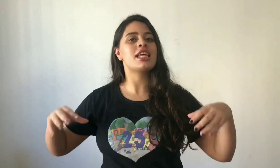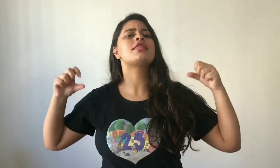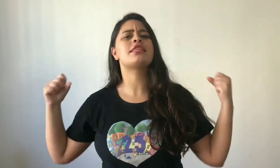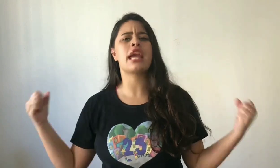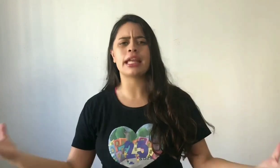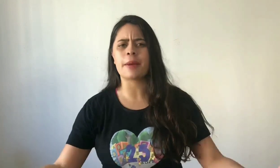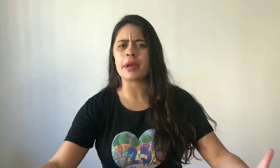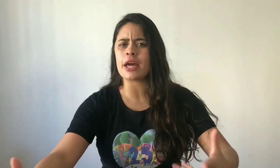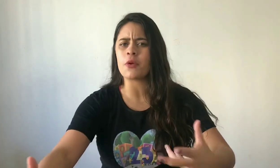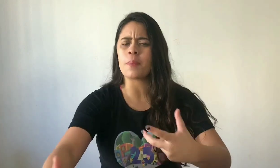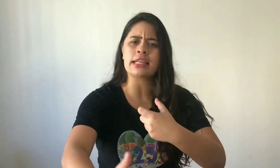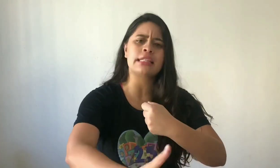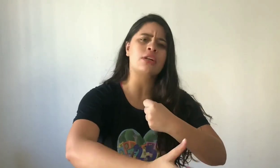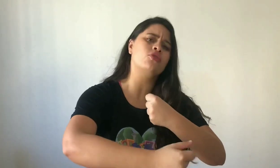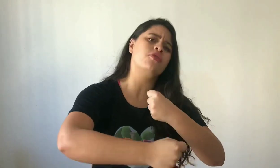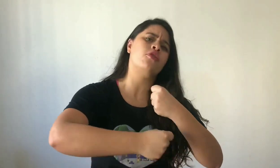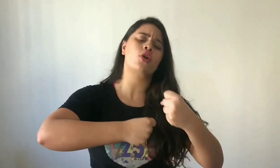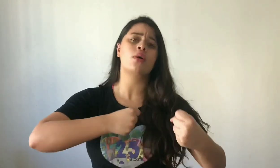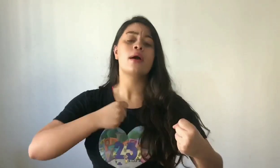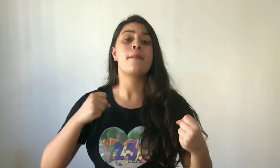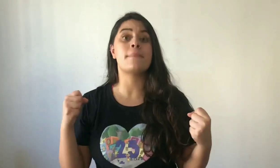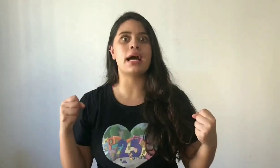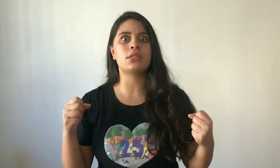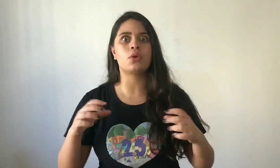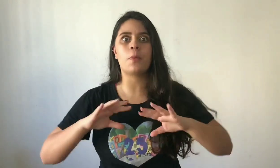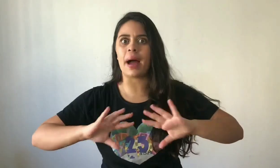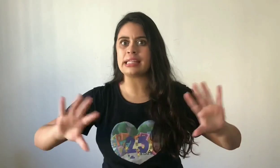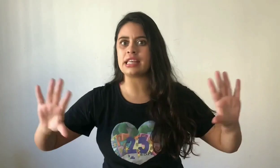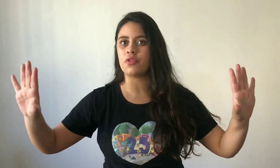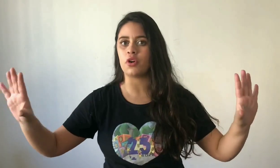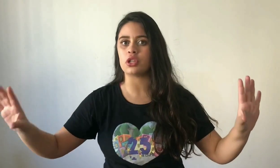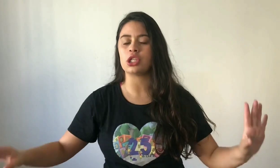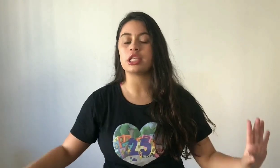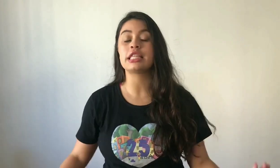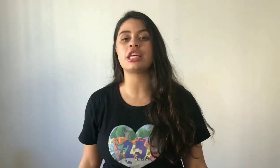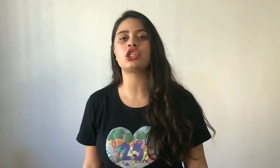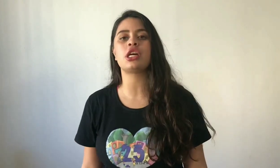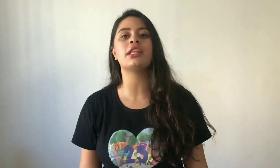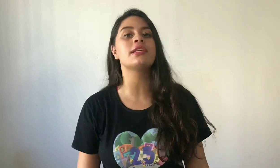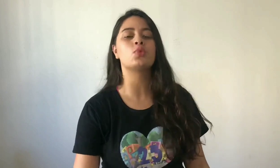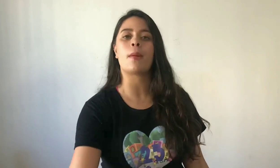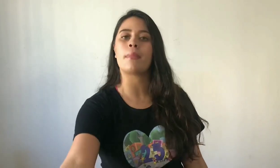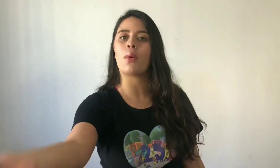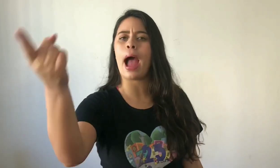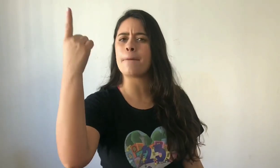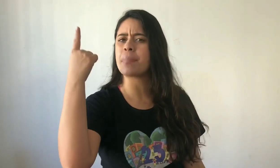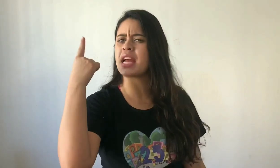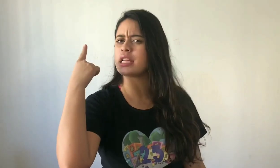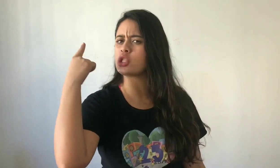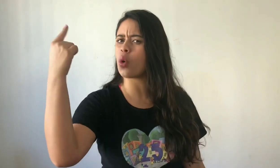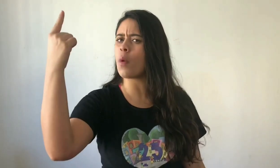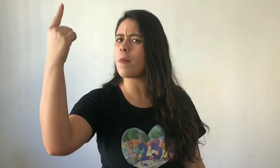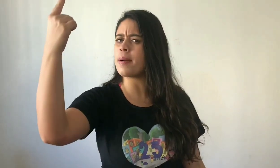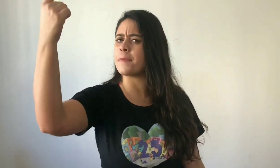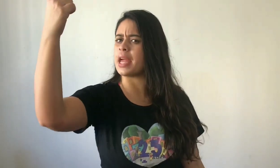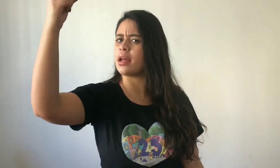tenta pegar o Pássaro de Fogo, mas o Pássaro foge, deixando em sua mão apenas uma pena.